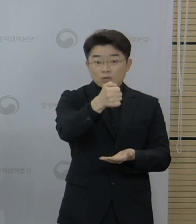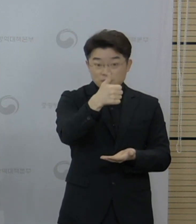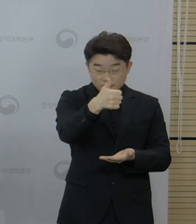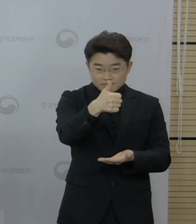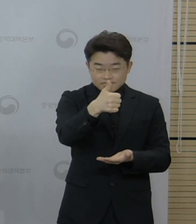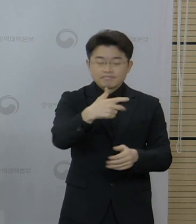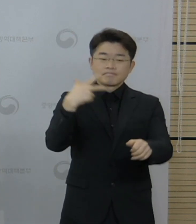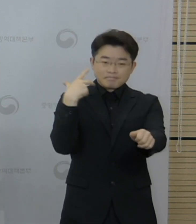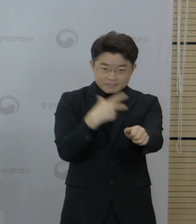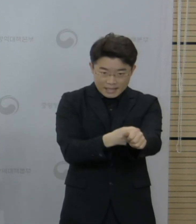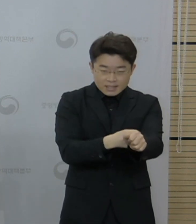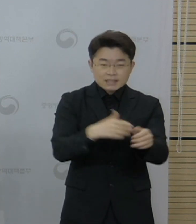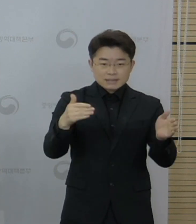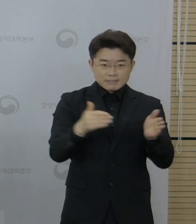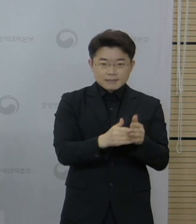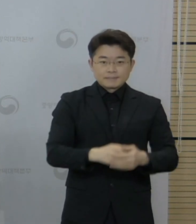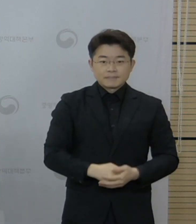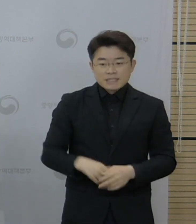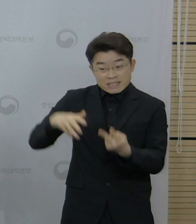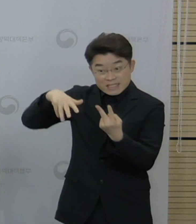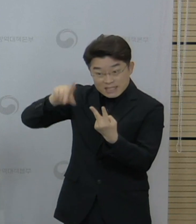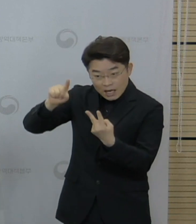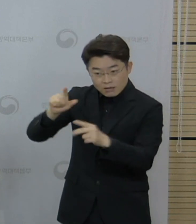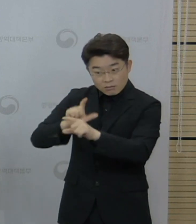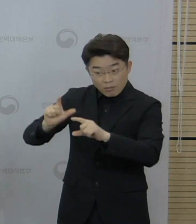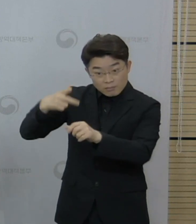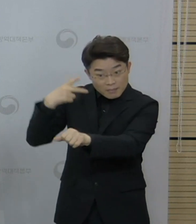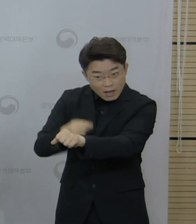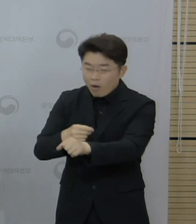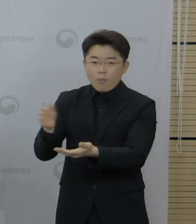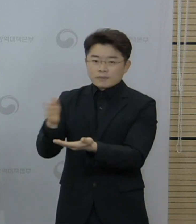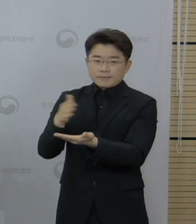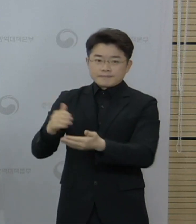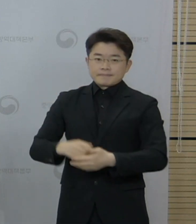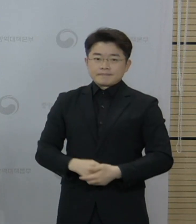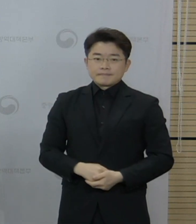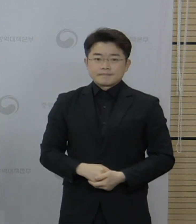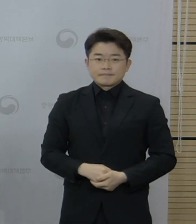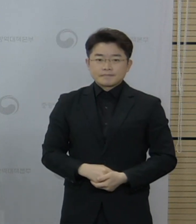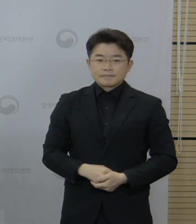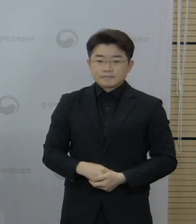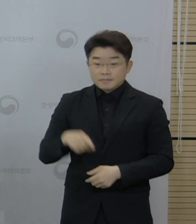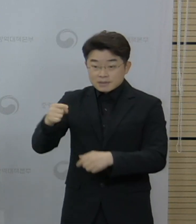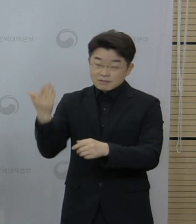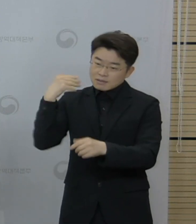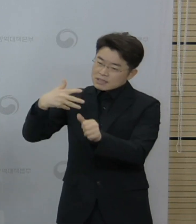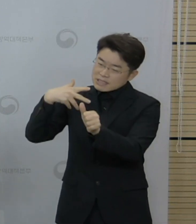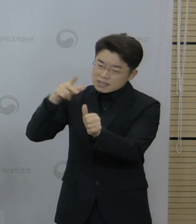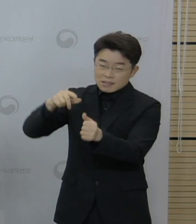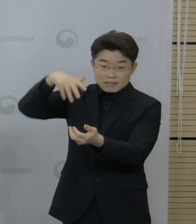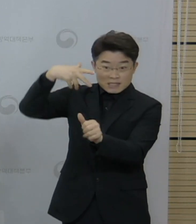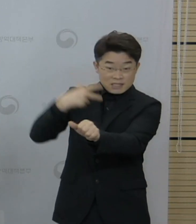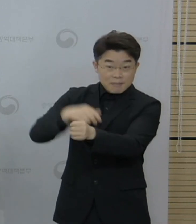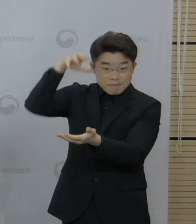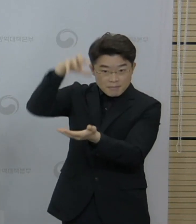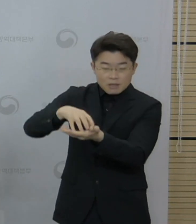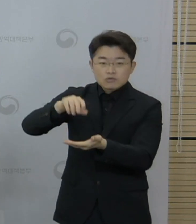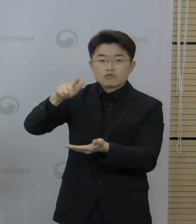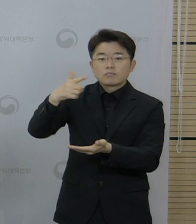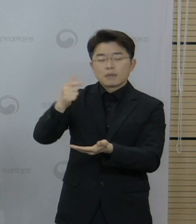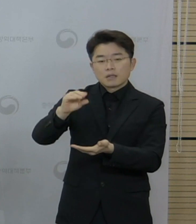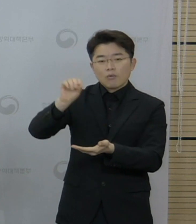1차 접종을 받았고, 2차 접종자는 0명으로 총 6만 511명이